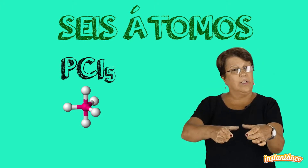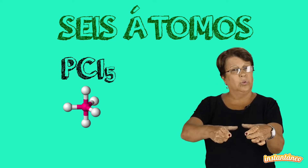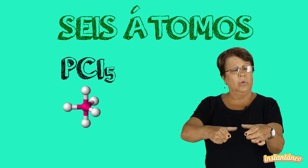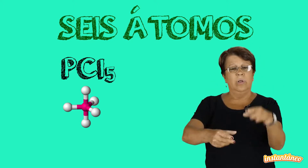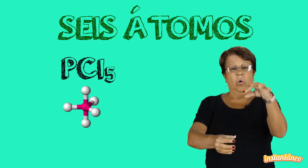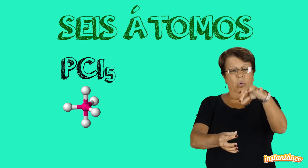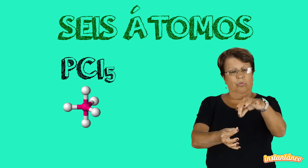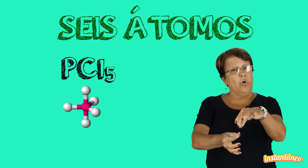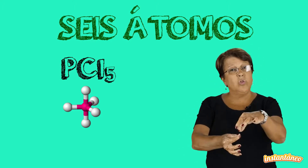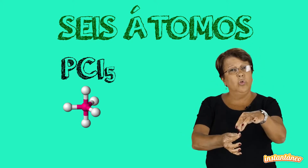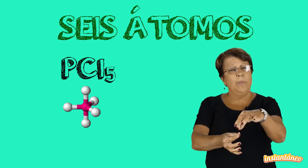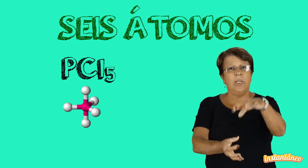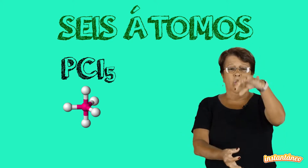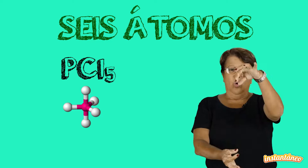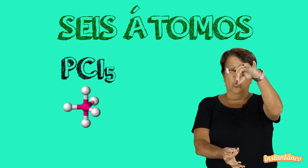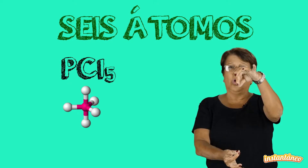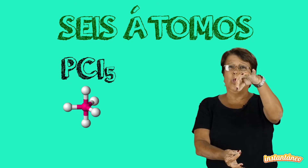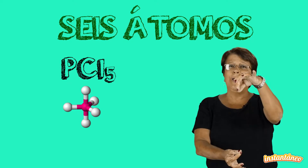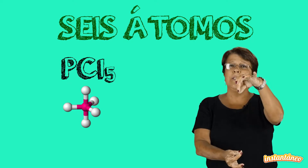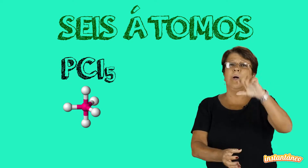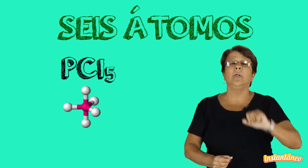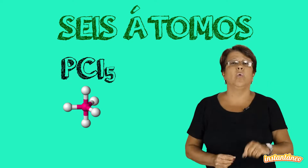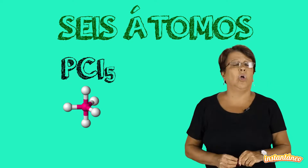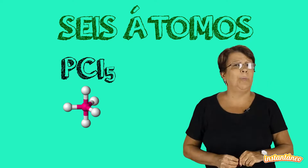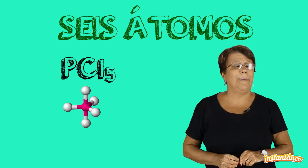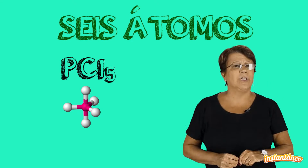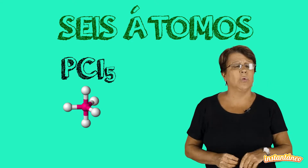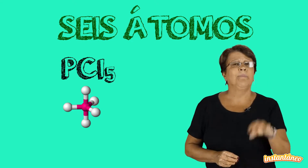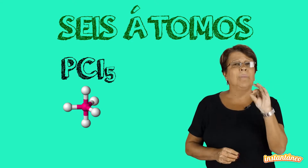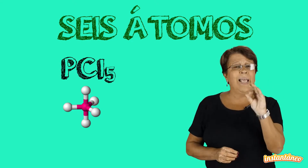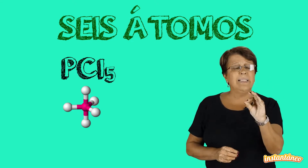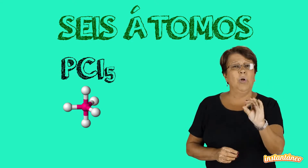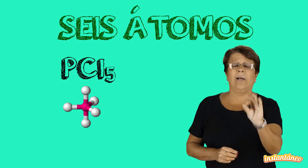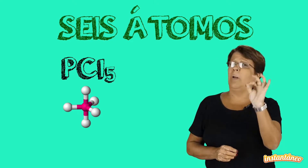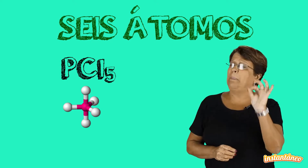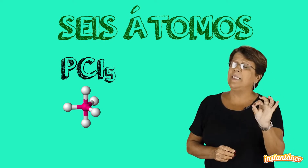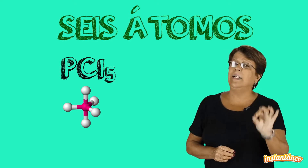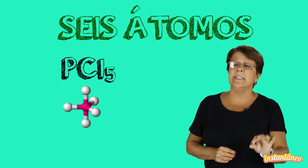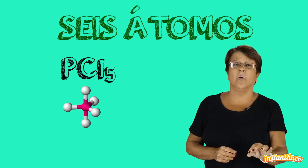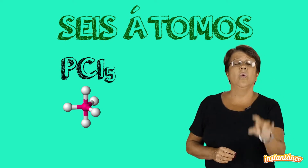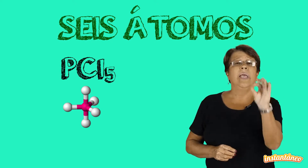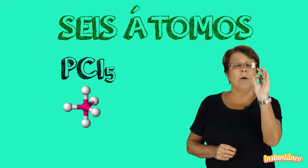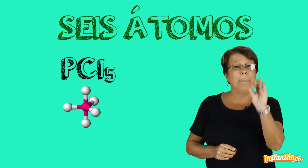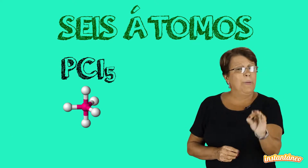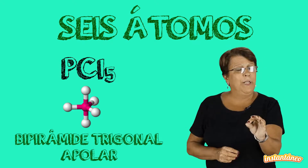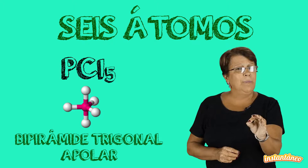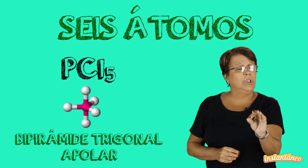centro, um fósforo no meio, um cloro para cima e um cloro para baixo. Esta molécula, PCl5, é uma bipirâmide